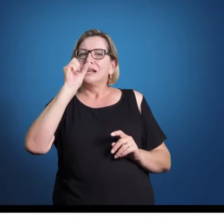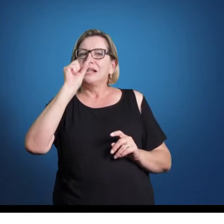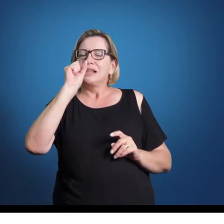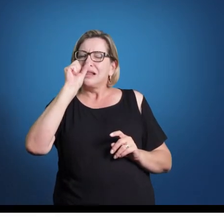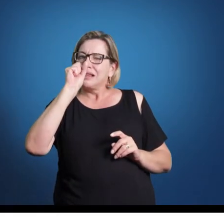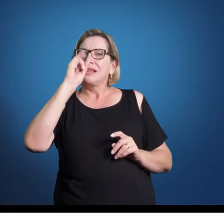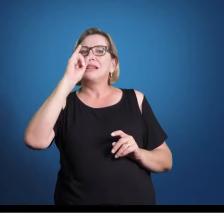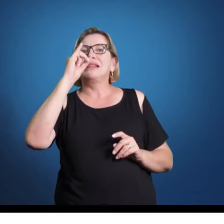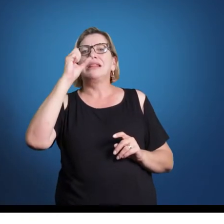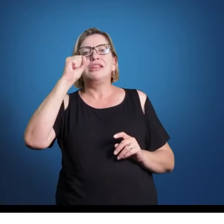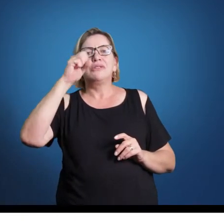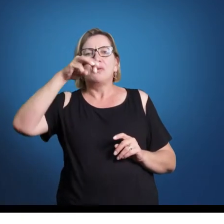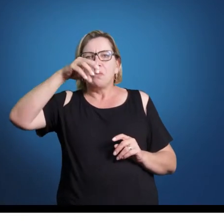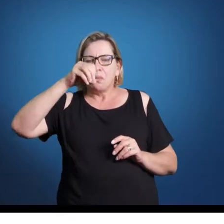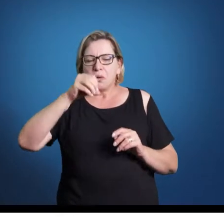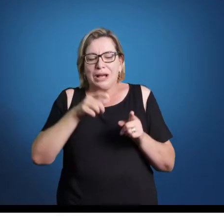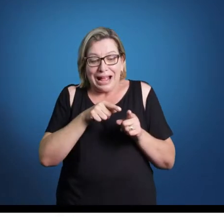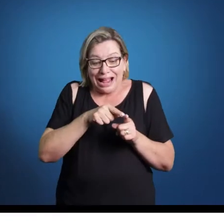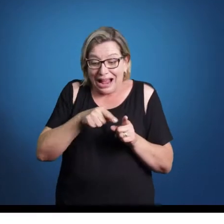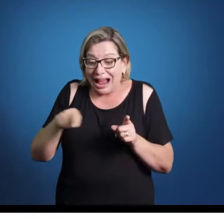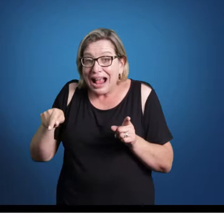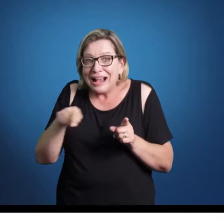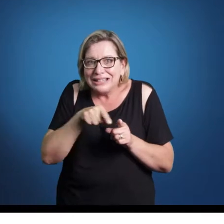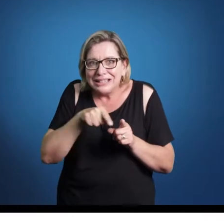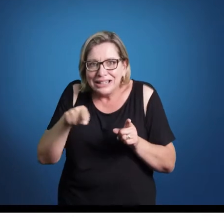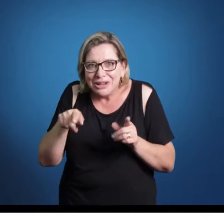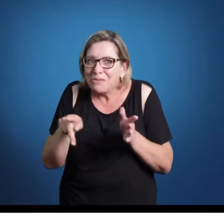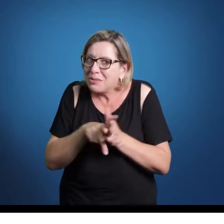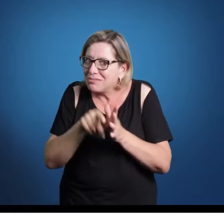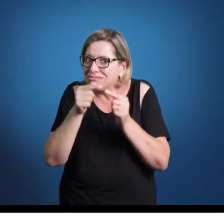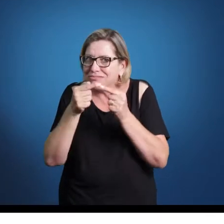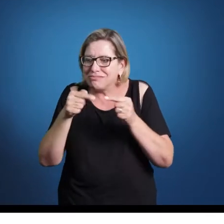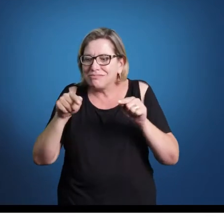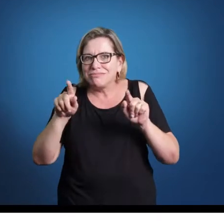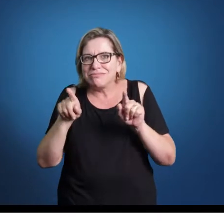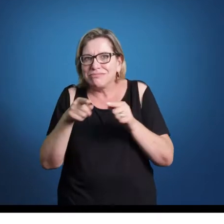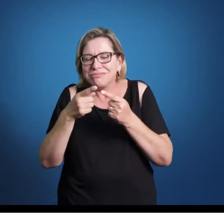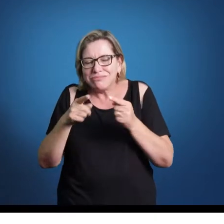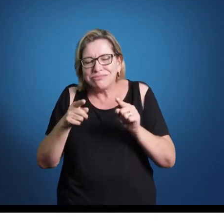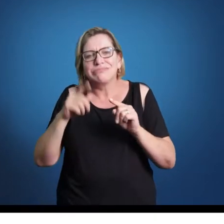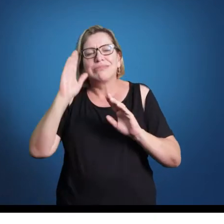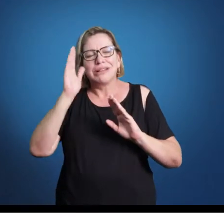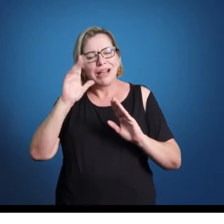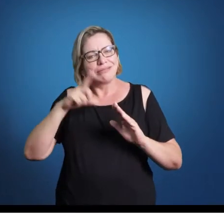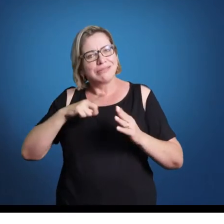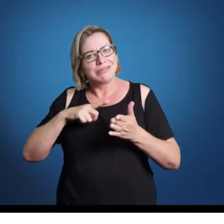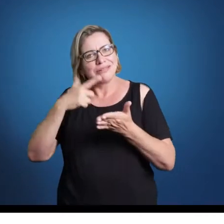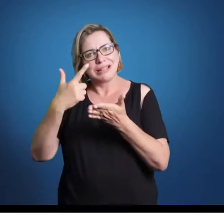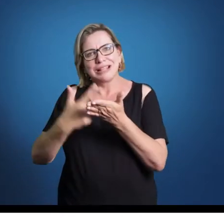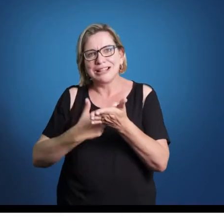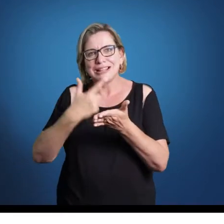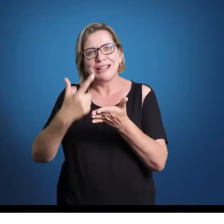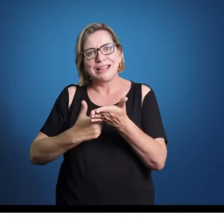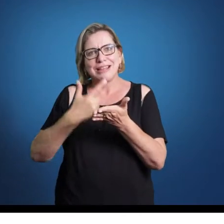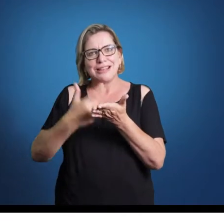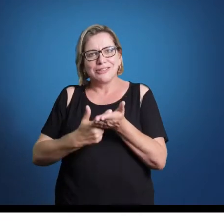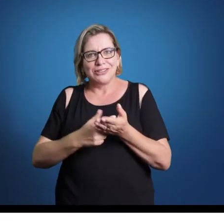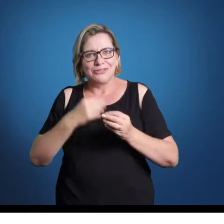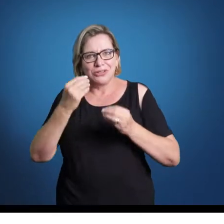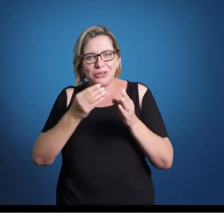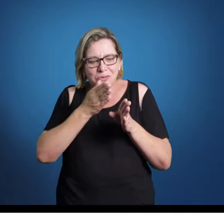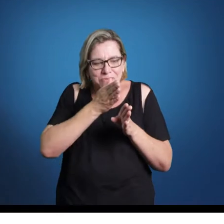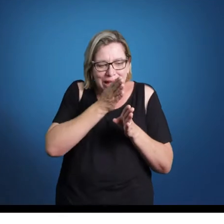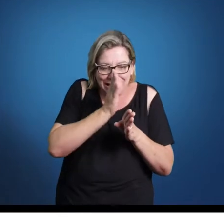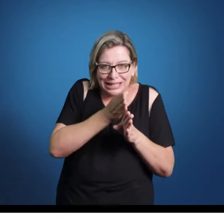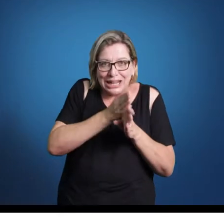Evidentemente, relembrando, estamos falando do classicismo musical, que nós colocamos aí no nosso livro, está tanto